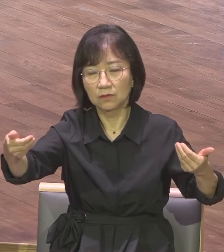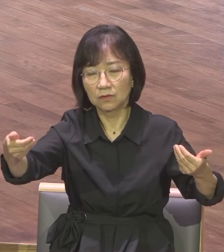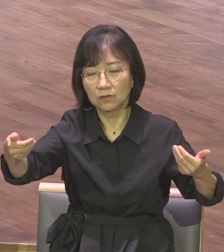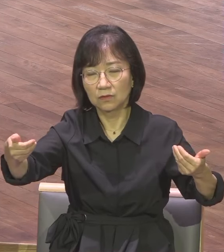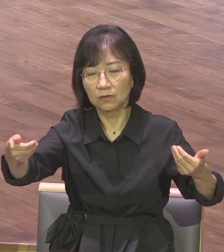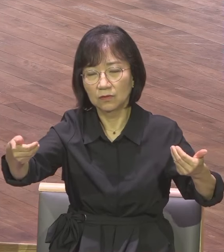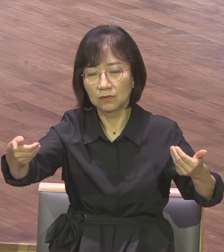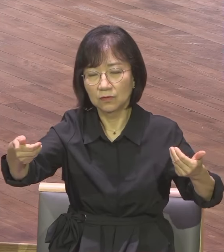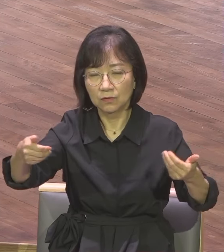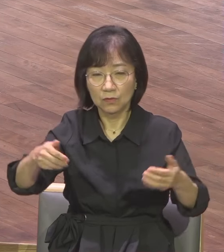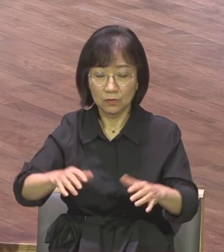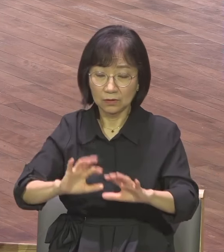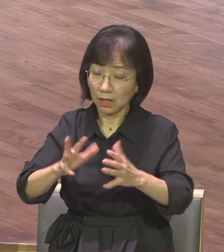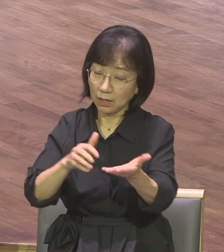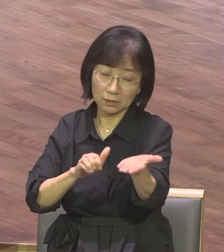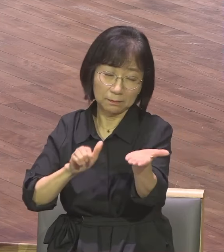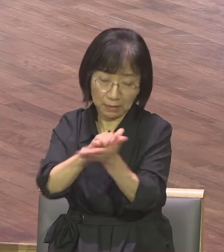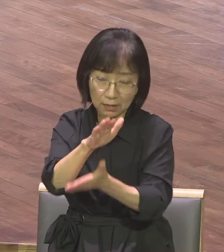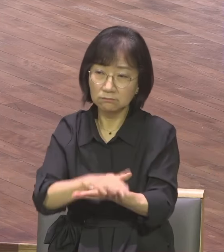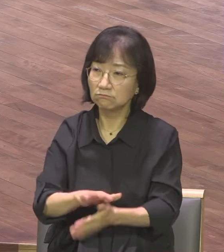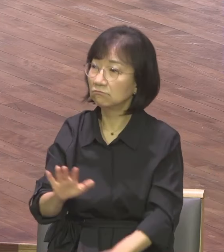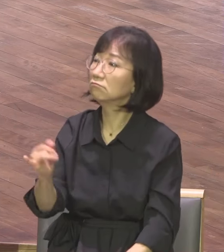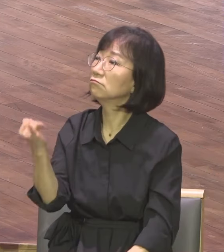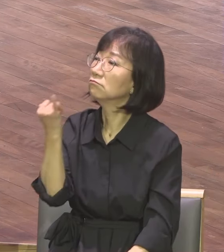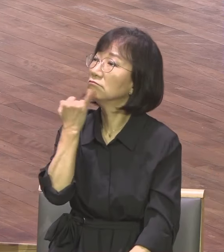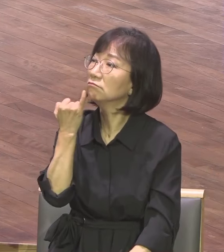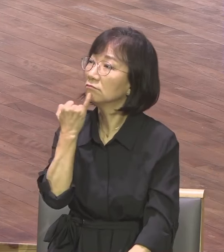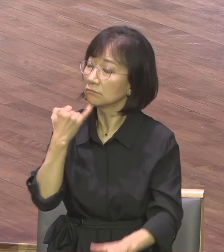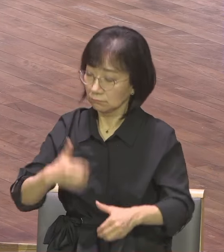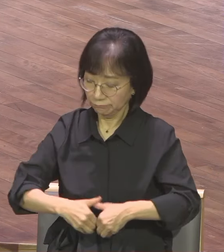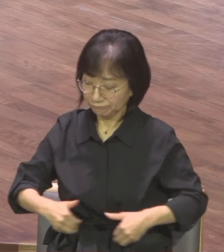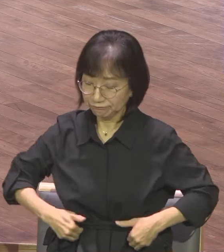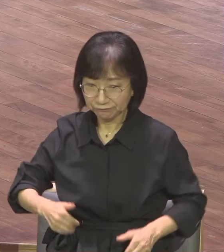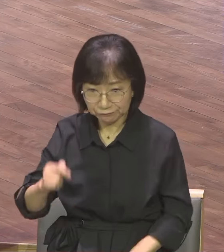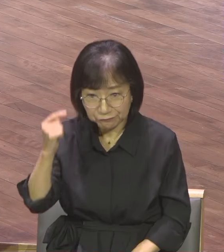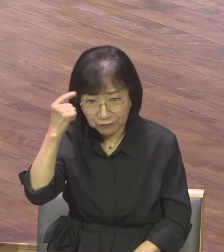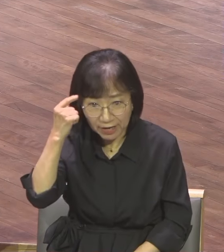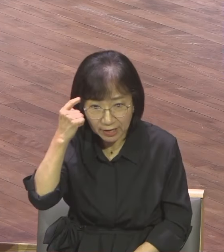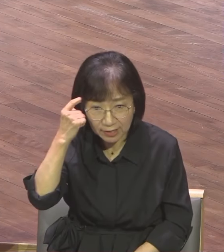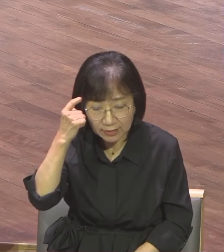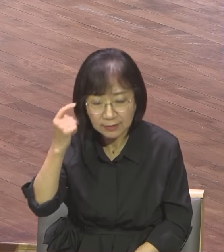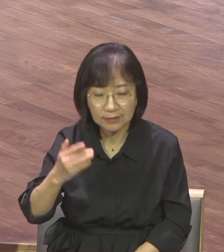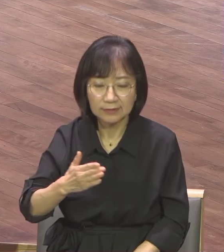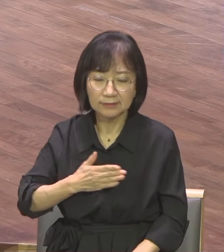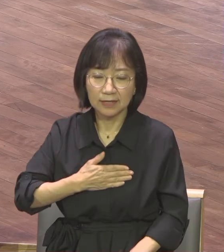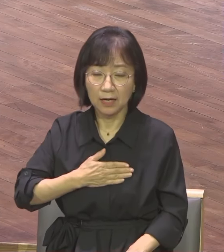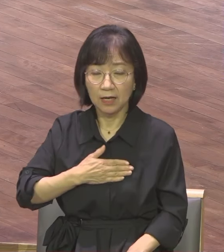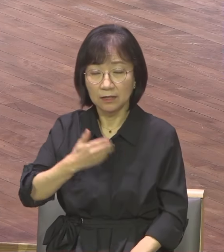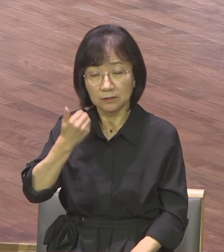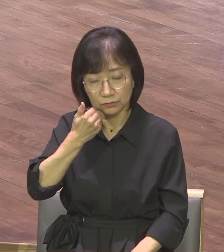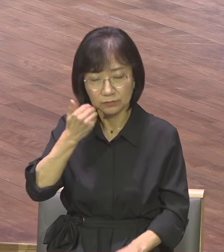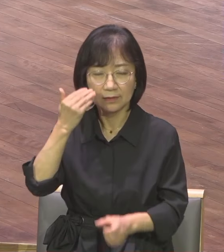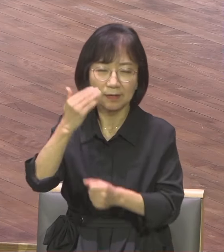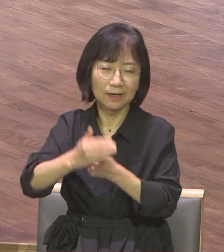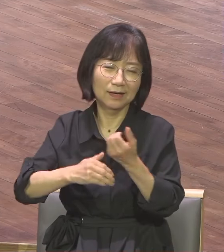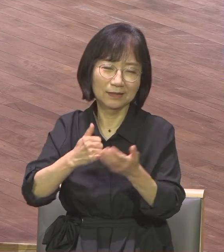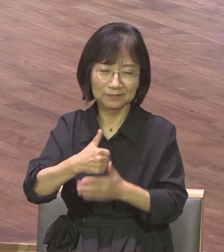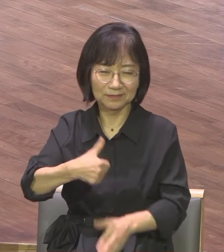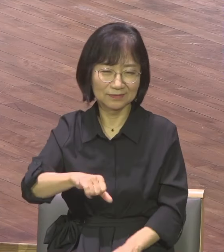추방당한 거예요 그래도 괜찮다는 겁니다 왜? 나는 하나님의 자녀라는 거예요 거기에 우리 다락방에서